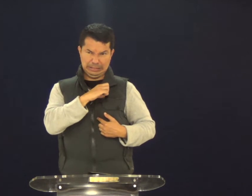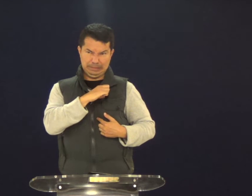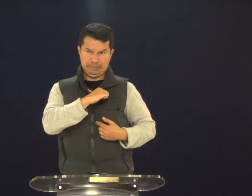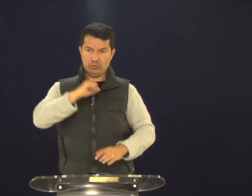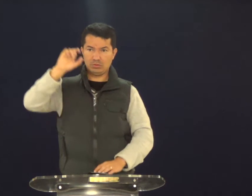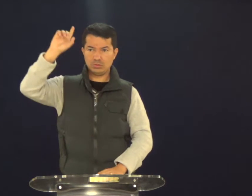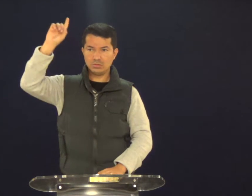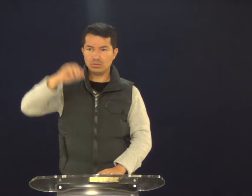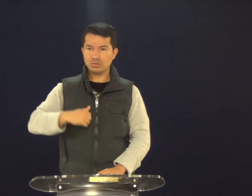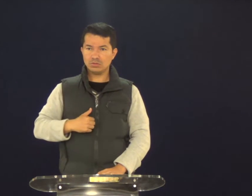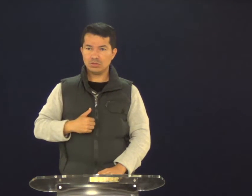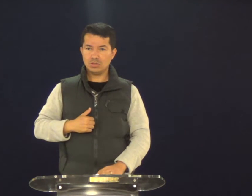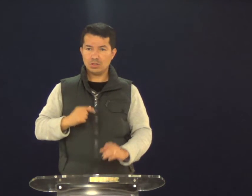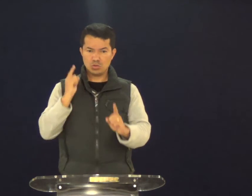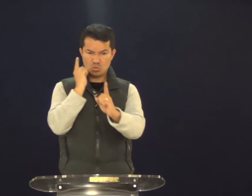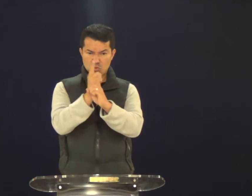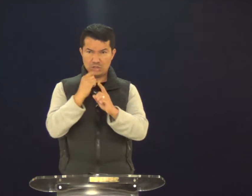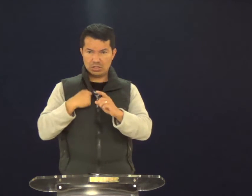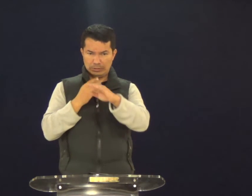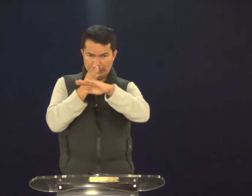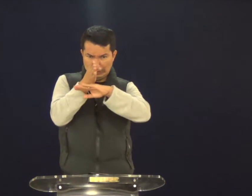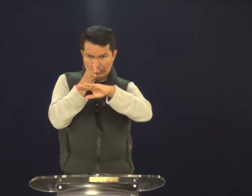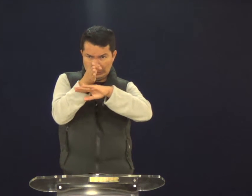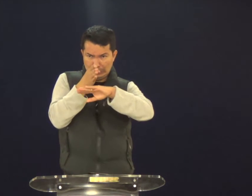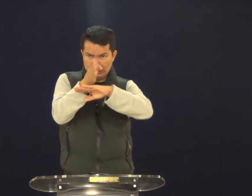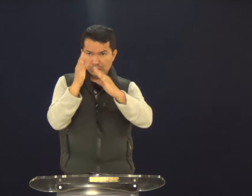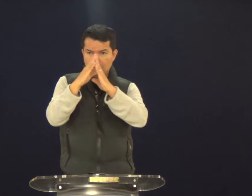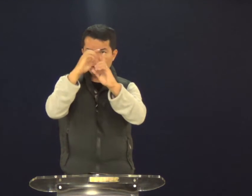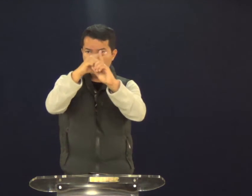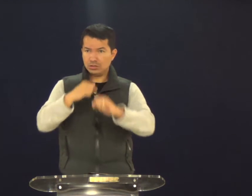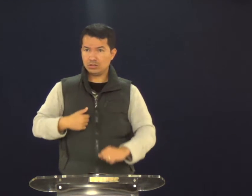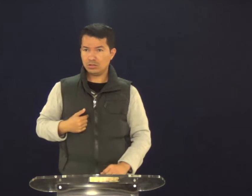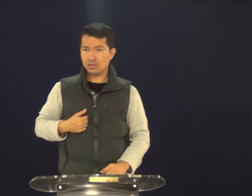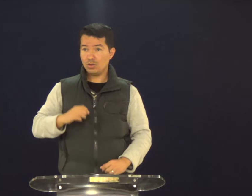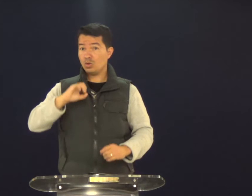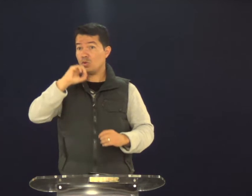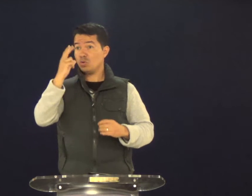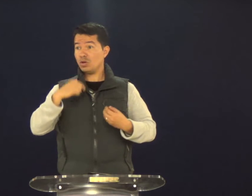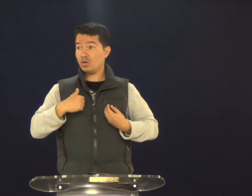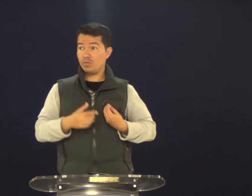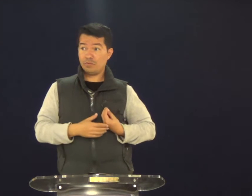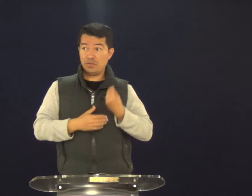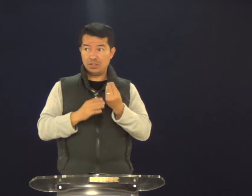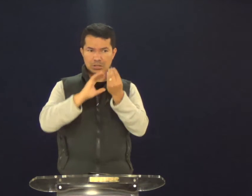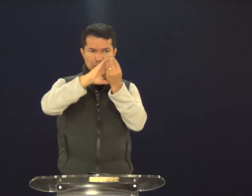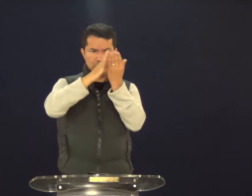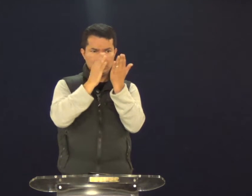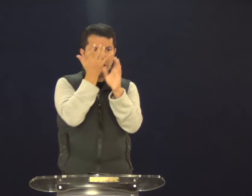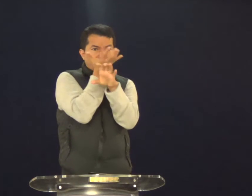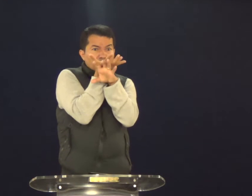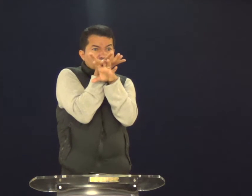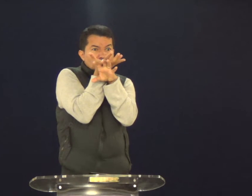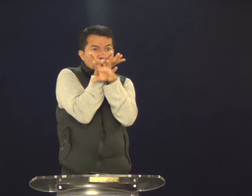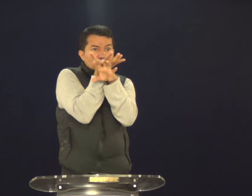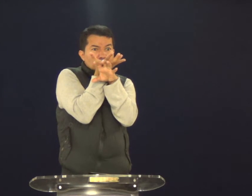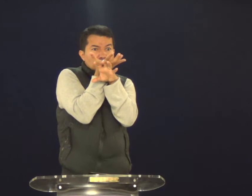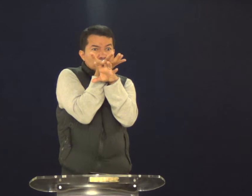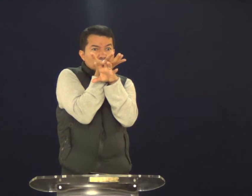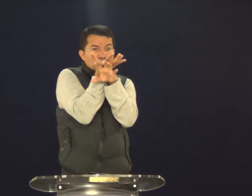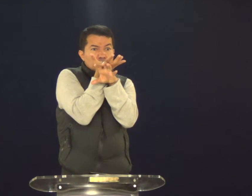Encontraria em mim amor a Deus? Encontraria em mim o ir à igreja? Como seria a minha vida?